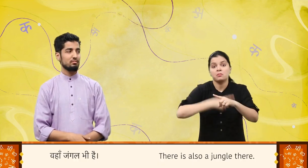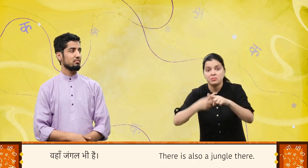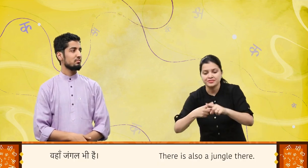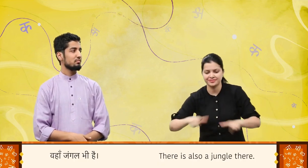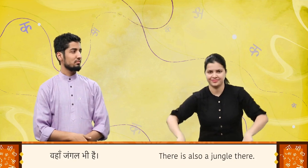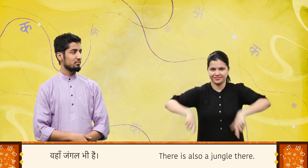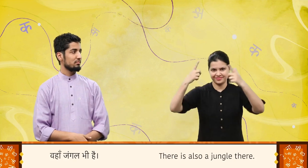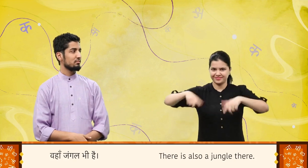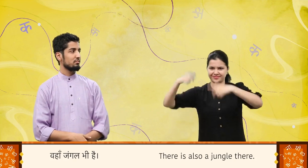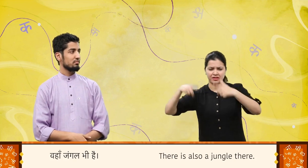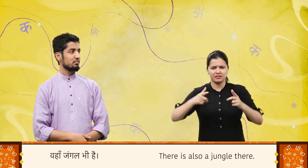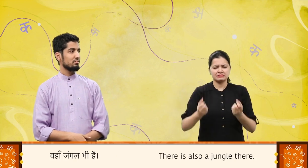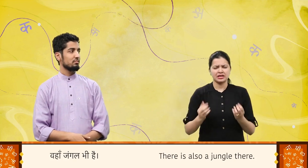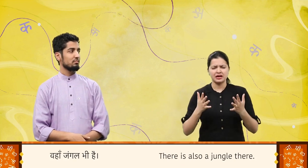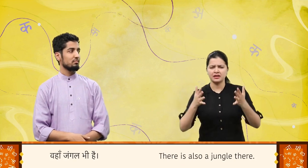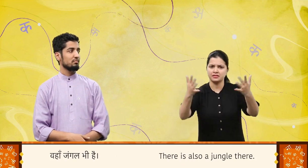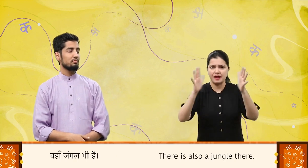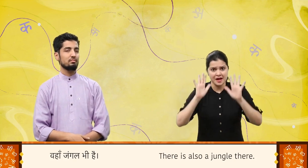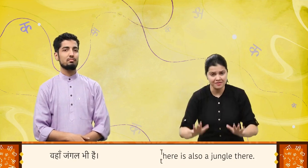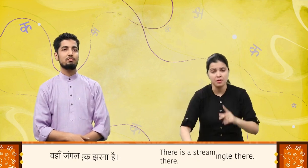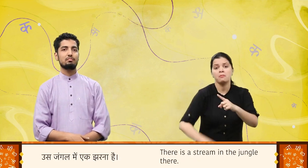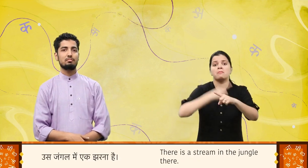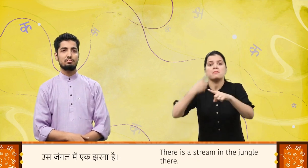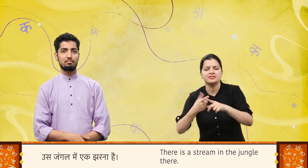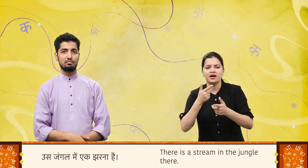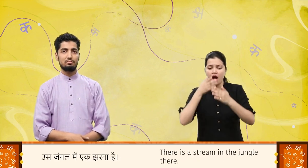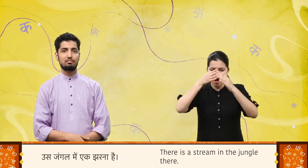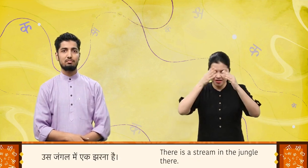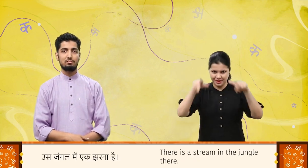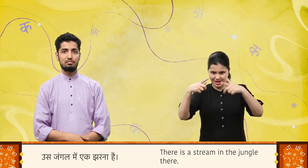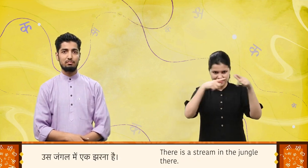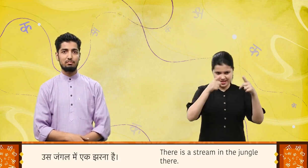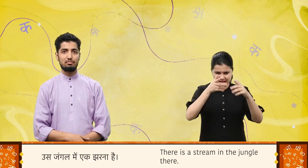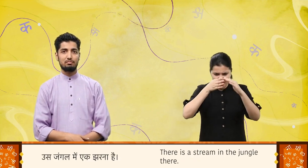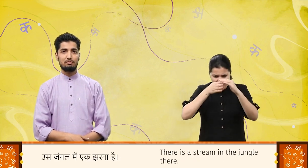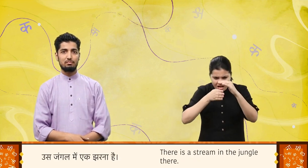वहाँ जंगल भी है उस जंगल में एक जर्ना है